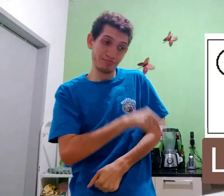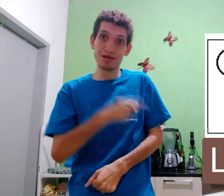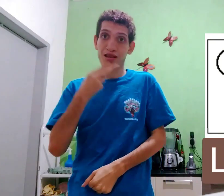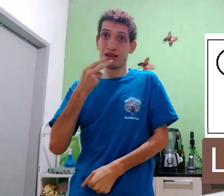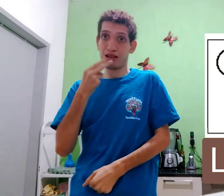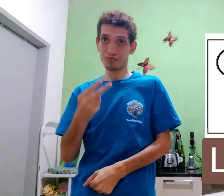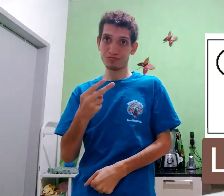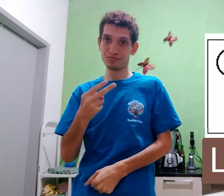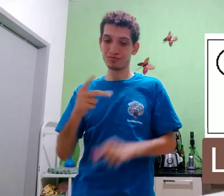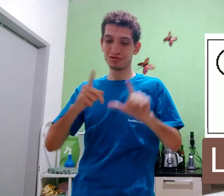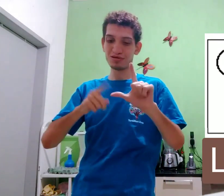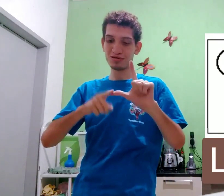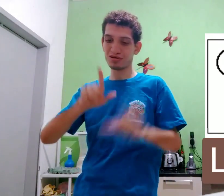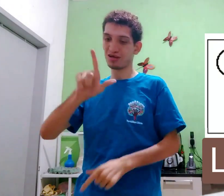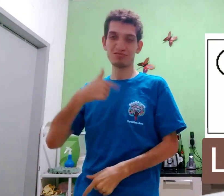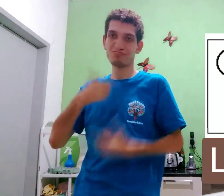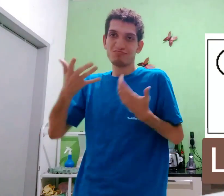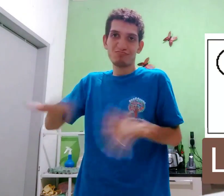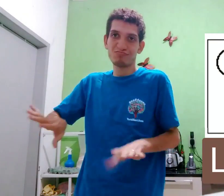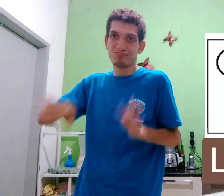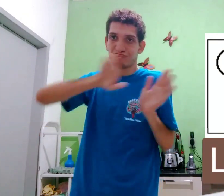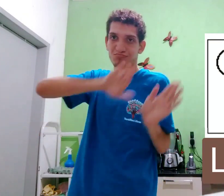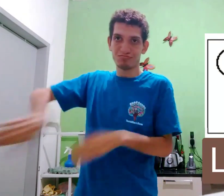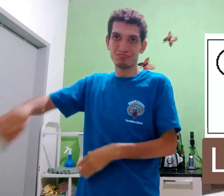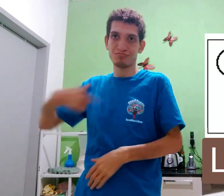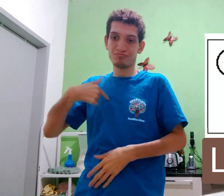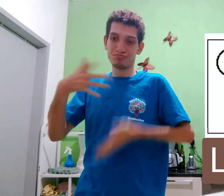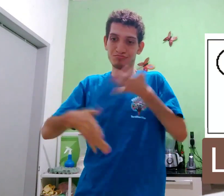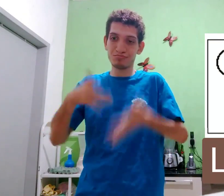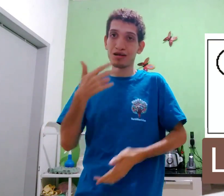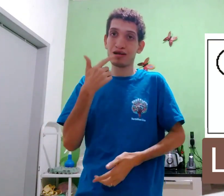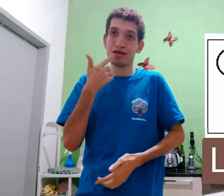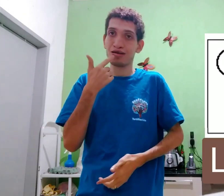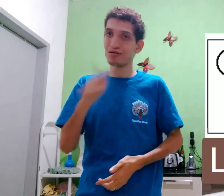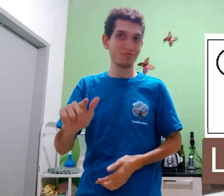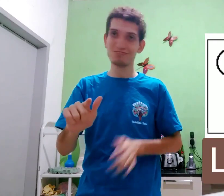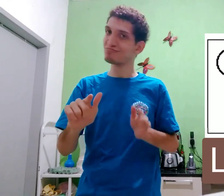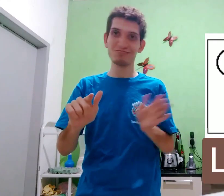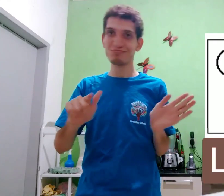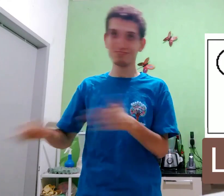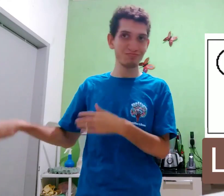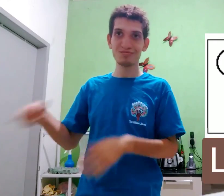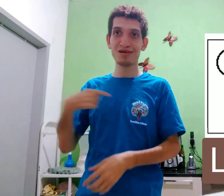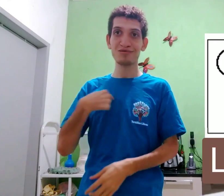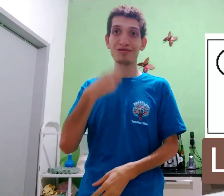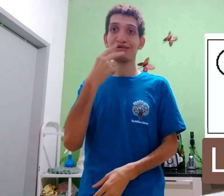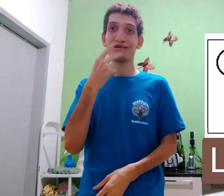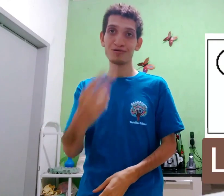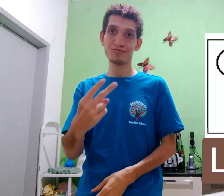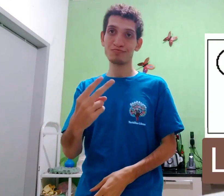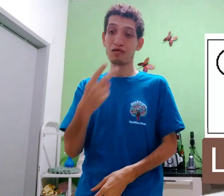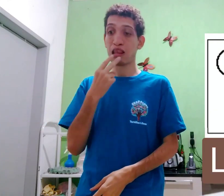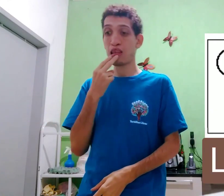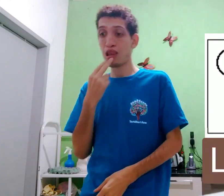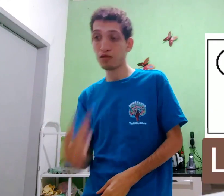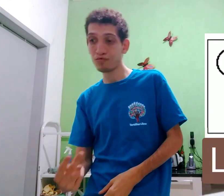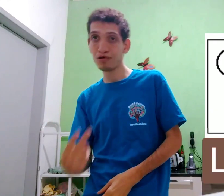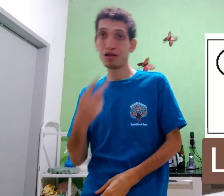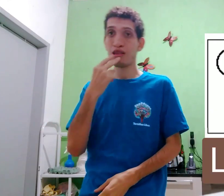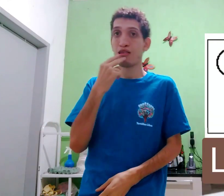eu escolho língua. Letra L e L não, tira da I. Eu vou sinalizar assim, não. Eu vou sinalizar língua.